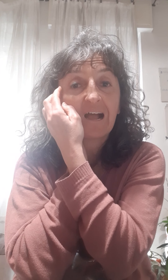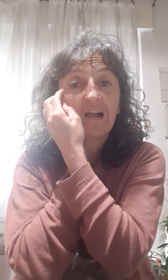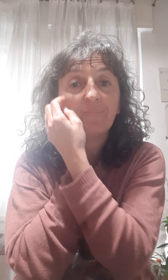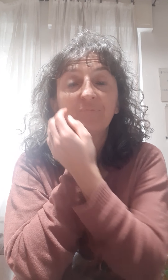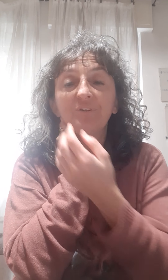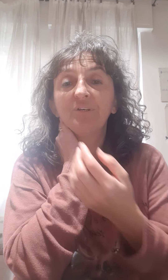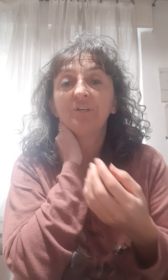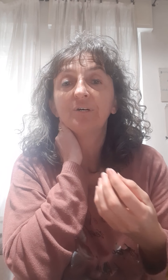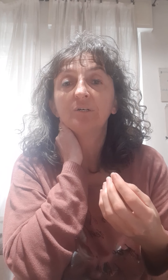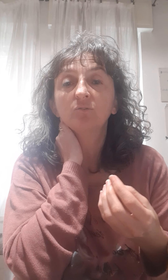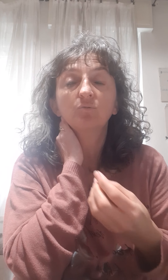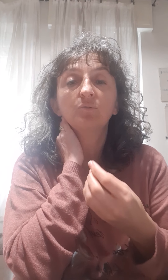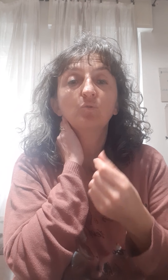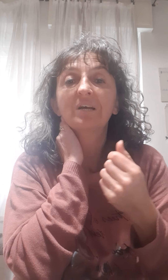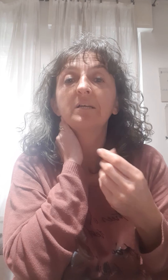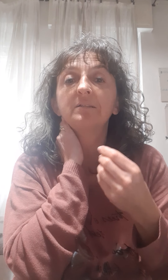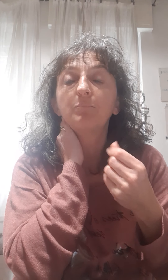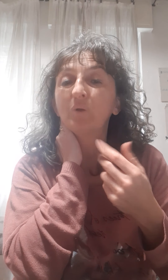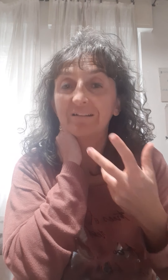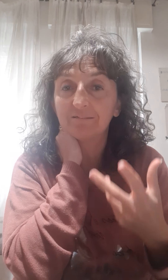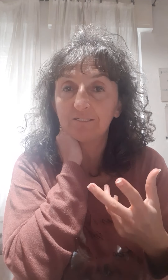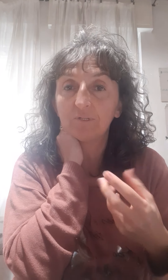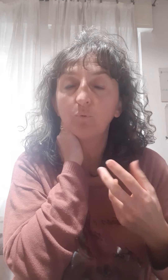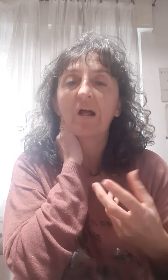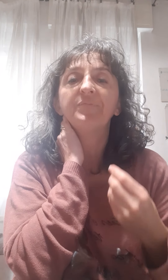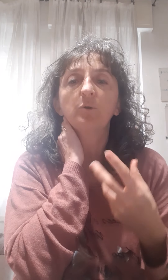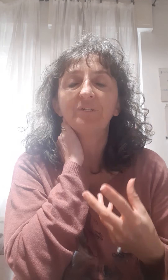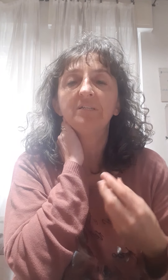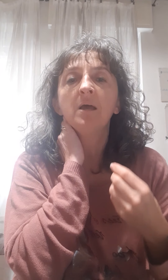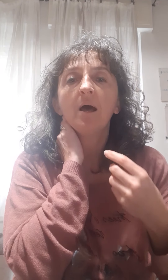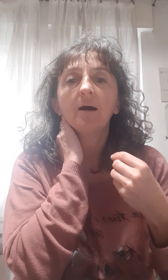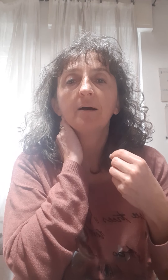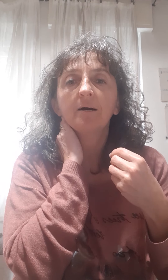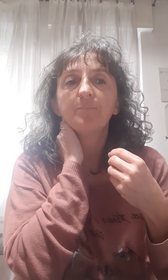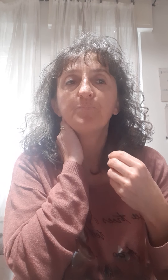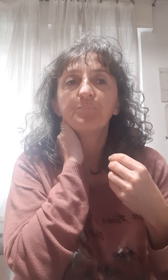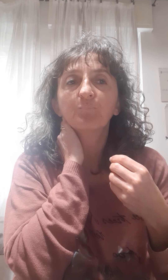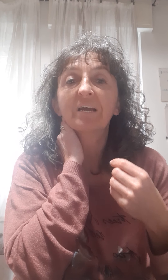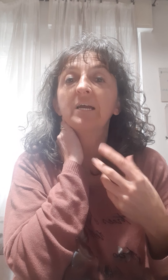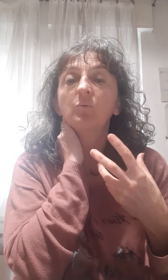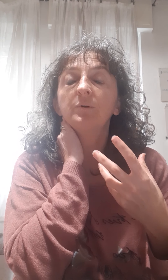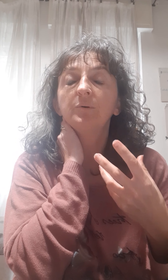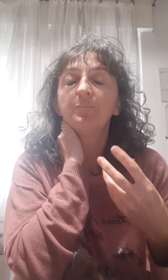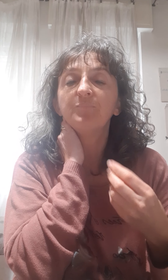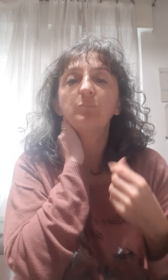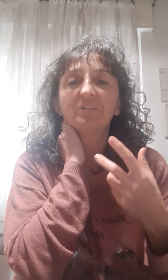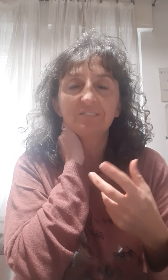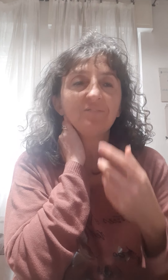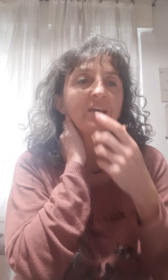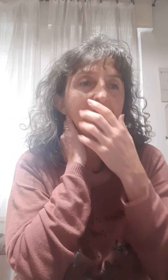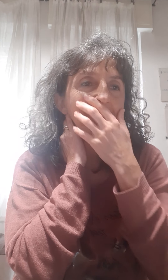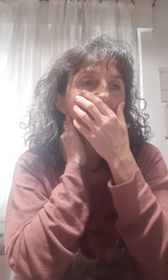depuranti, quindi depurative e